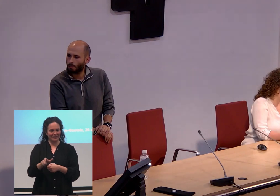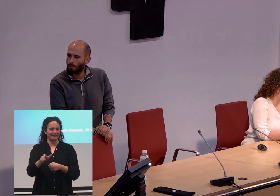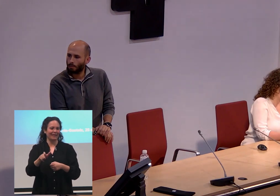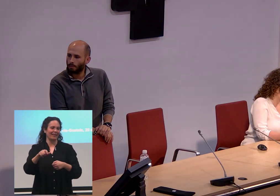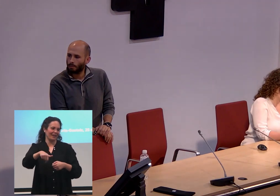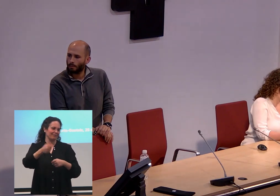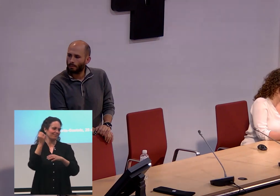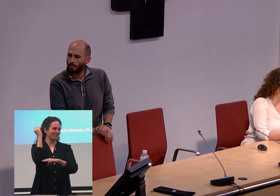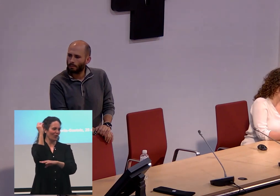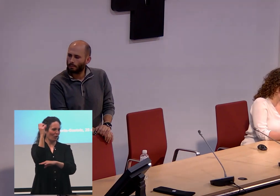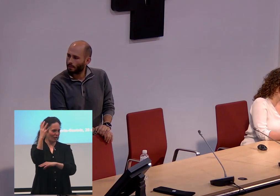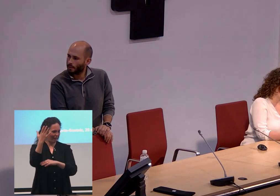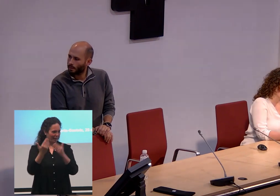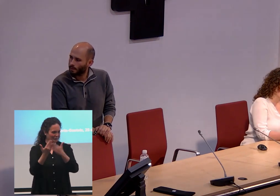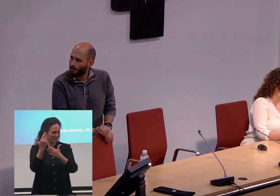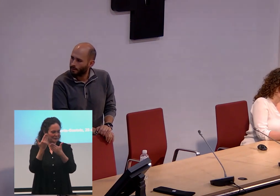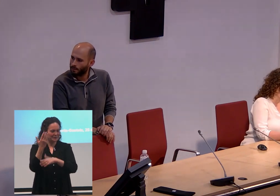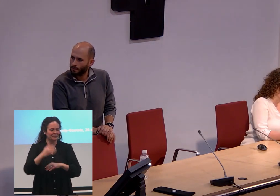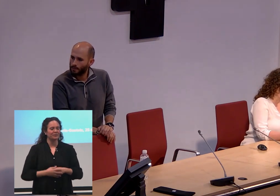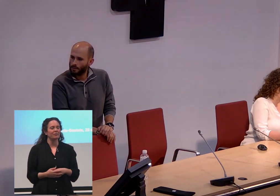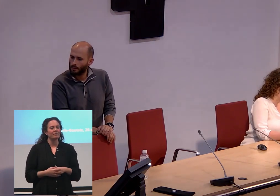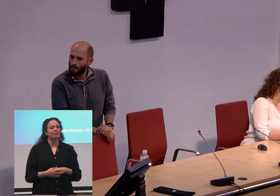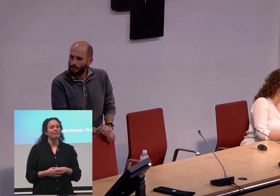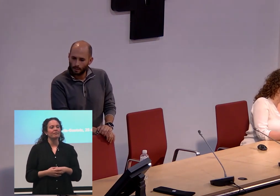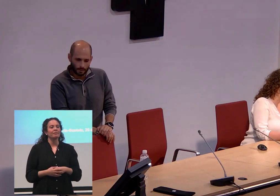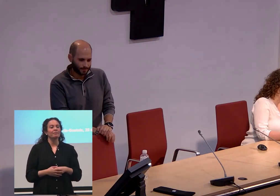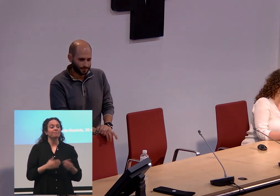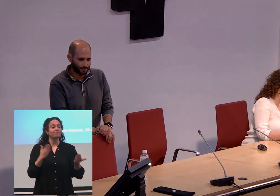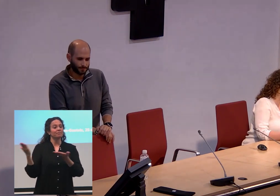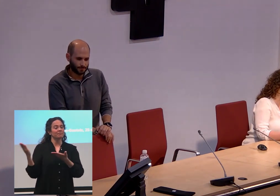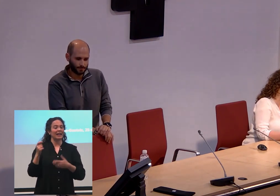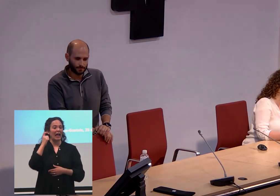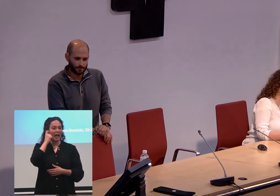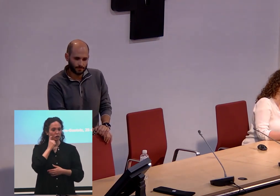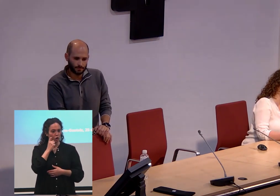jornada. Será Aitor Beriala Uneta Arrate,